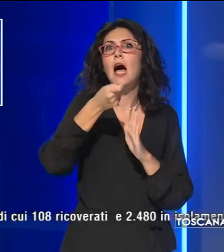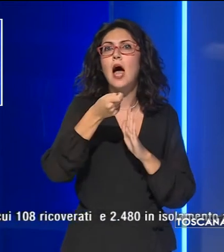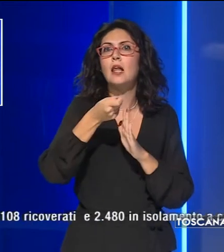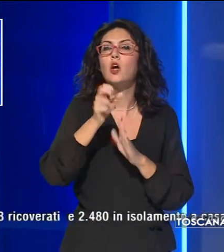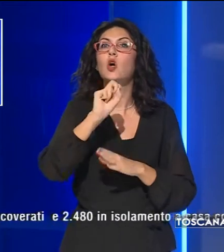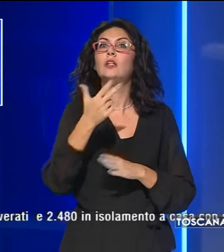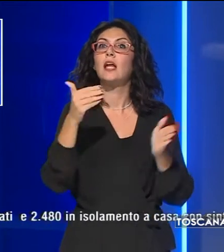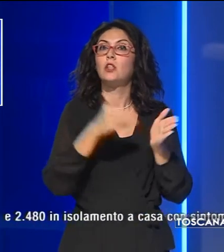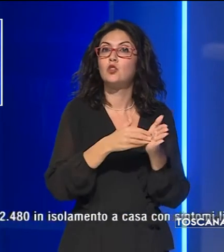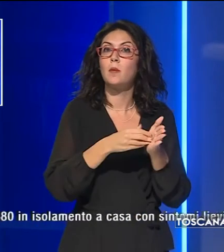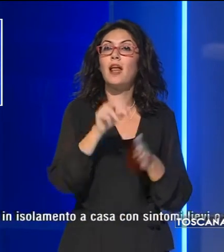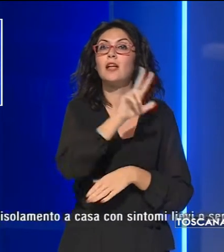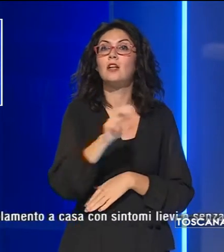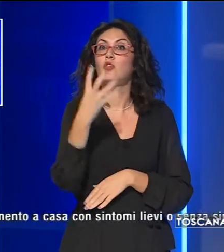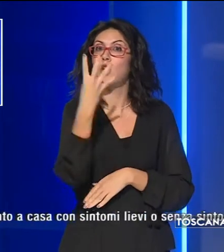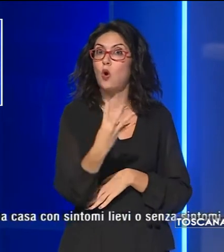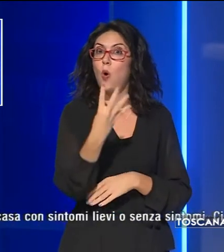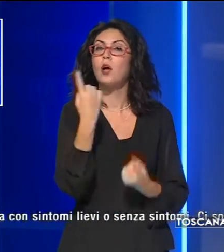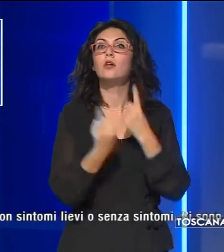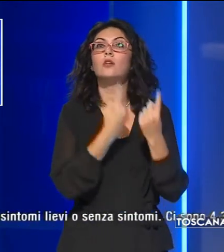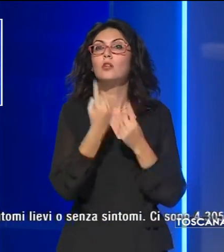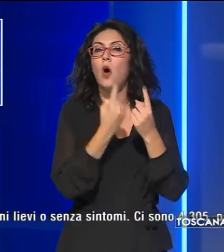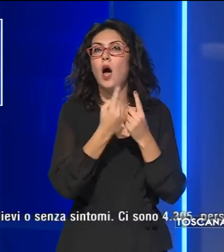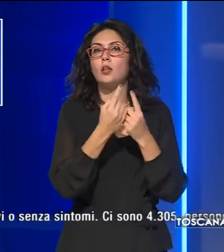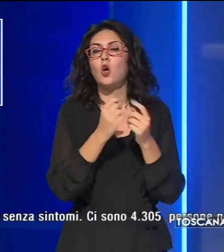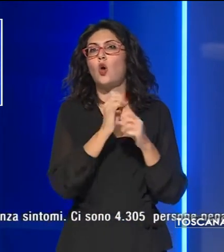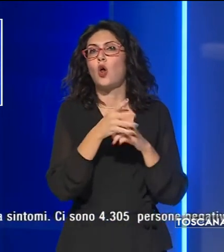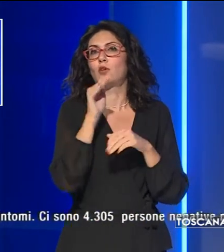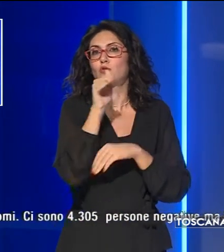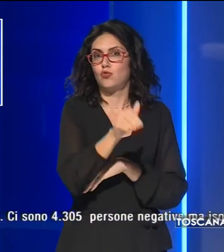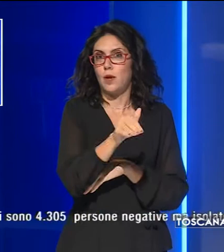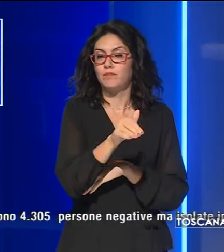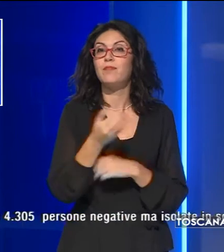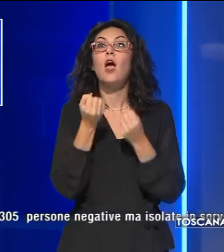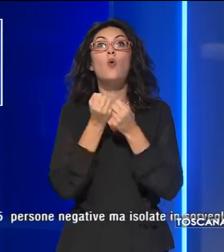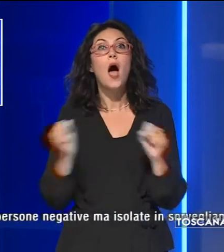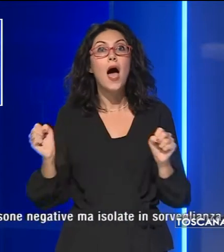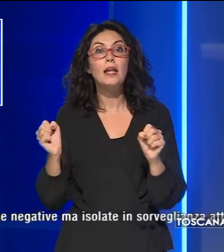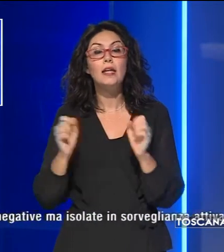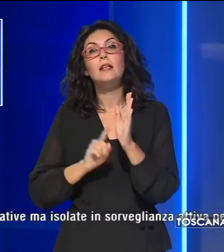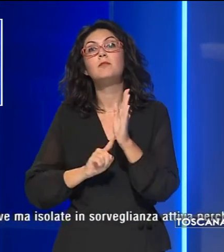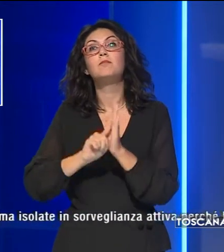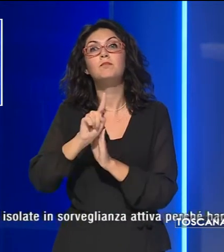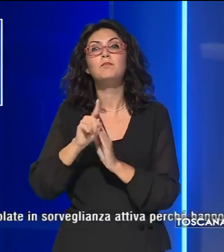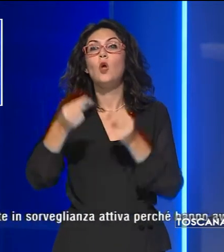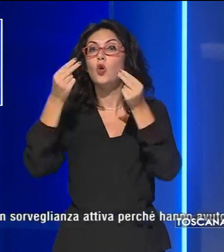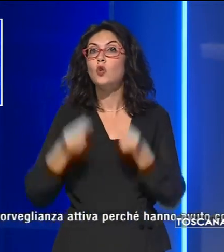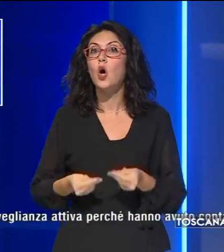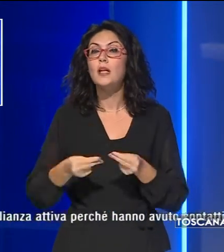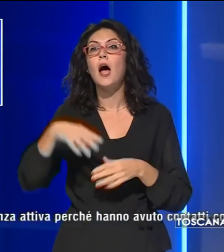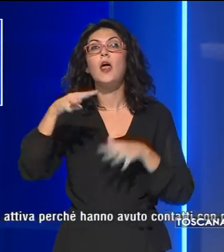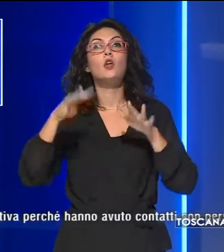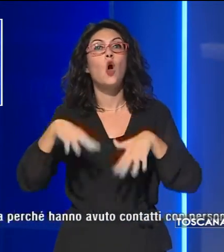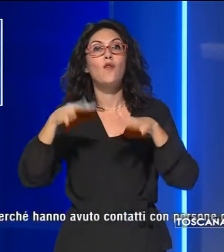.304 i casi di positività. I guariti raggiungono quota totale di 9